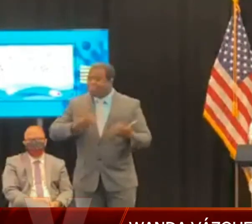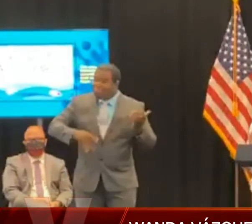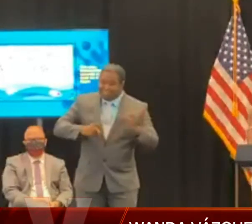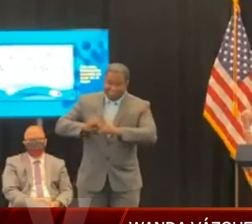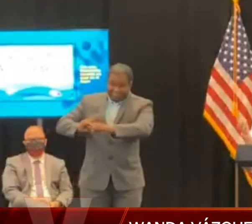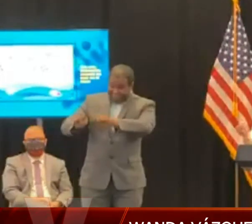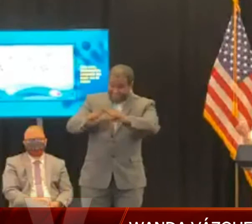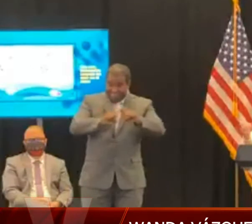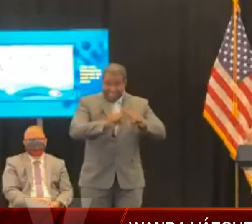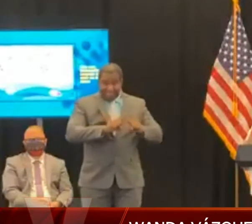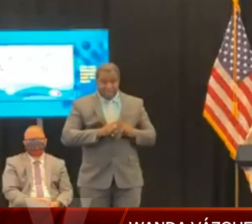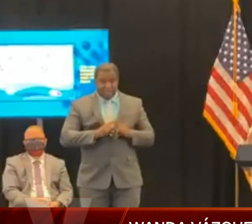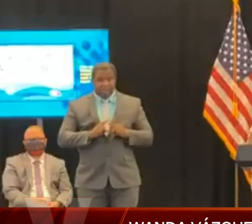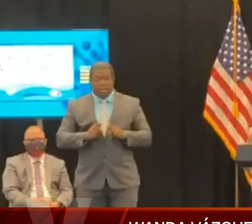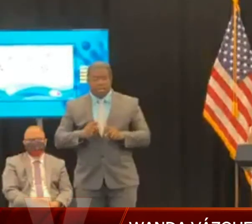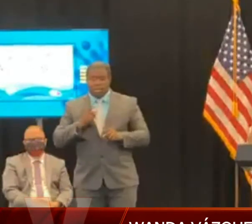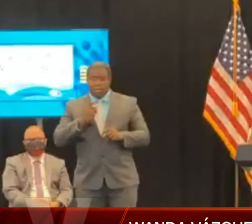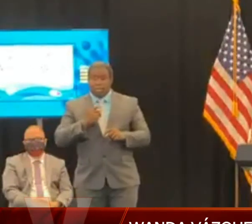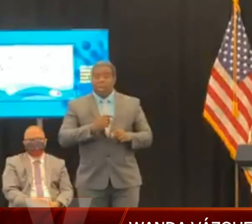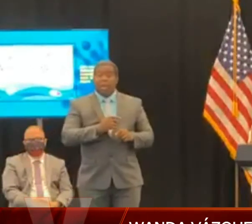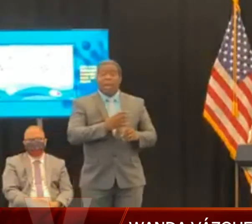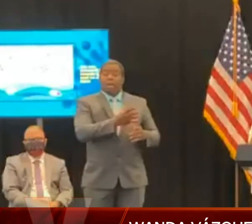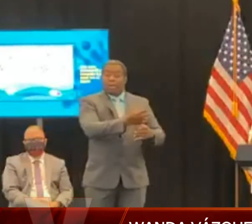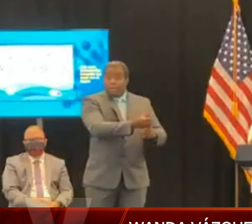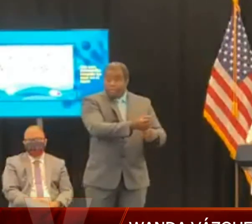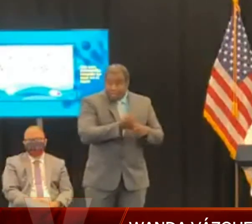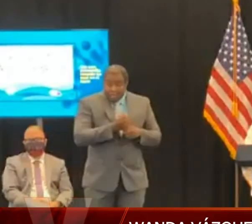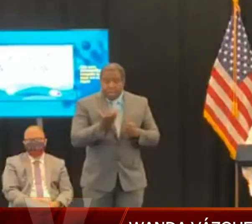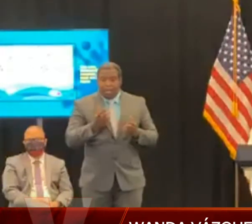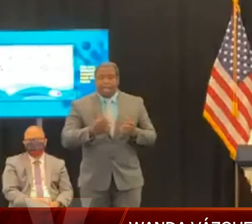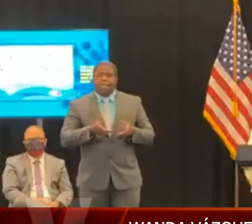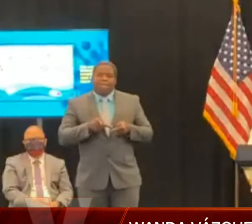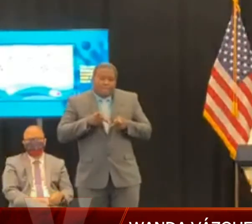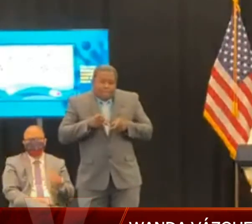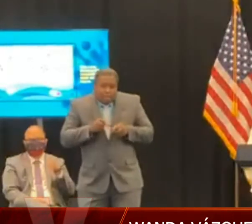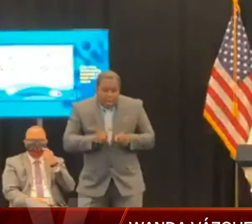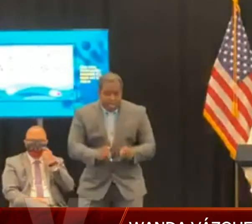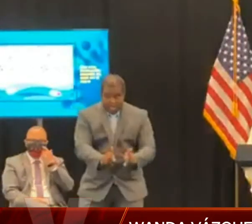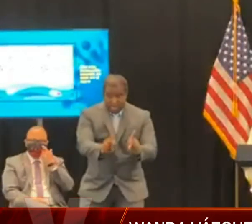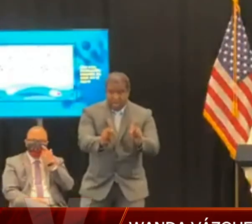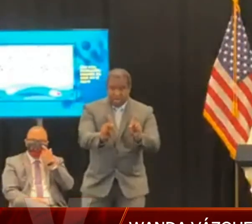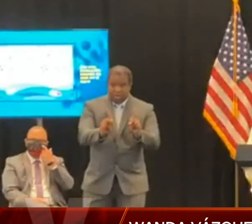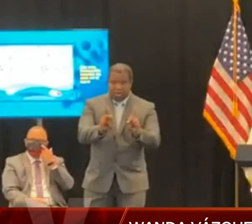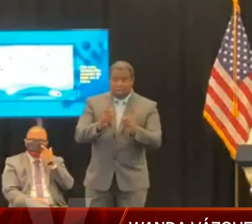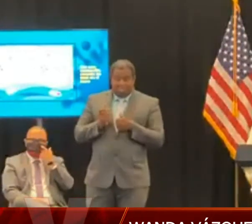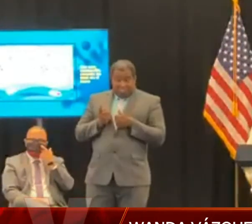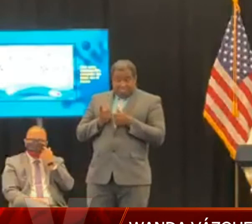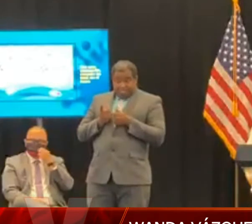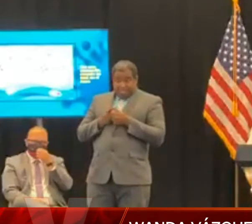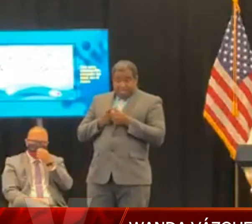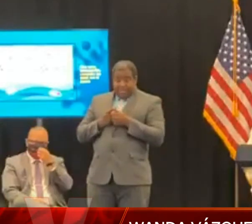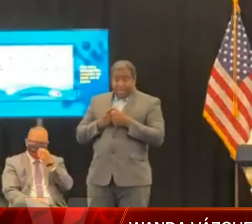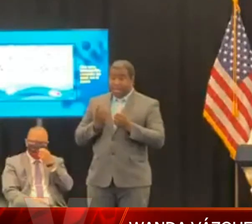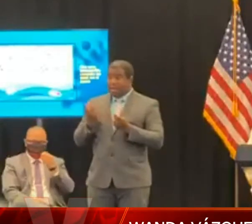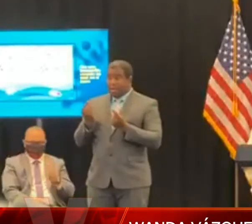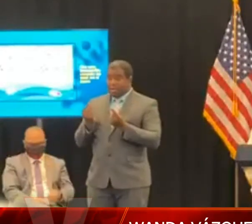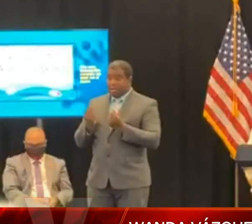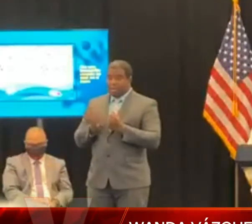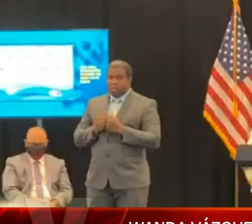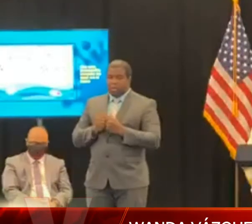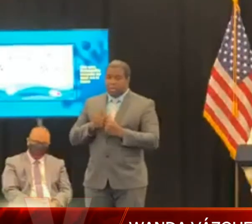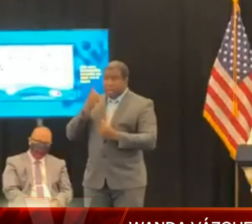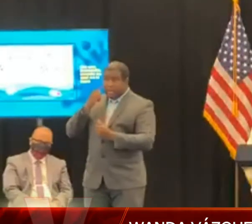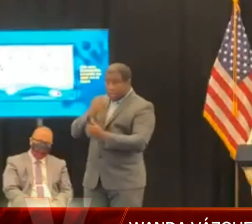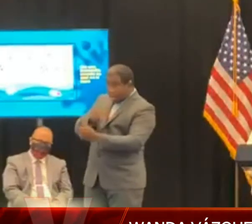conciertos, los teatros, tienen que cumplir con los protocolos de seguridad y de autocertificación que son requeridos para